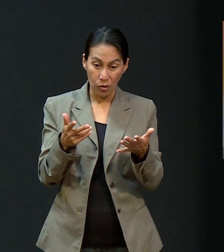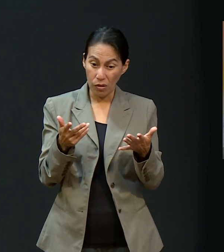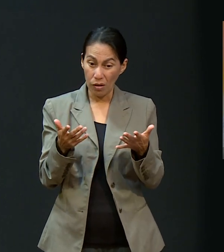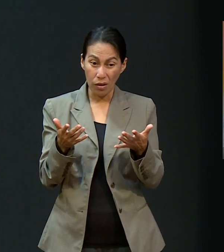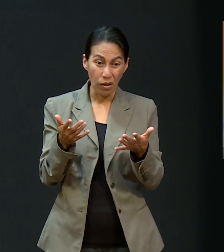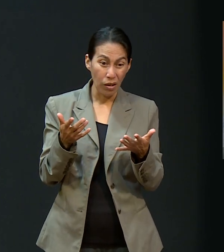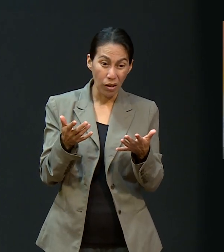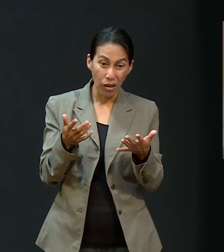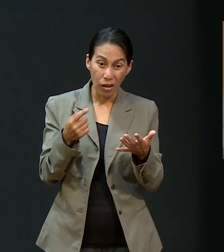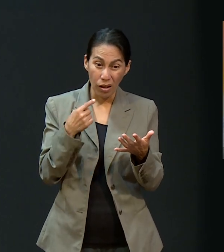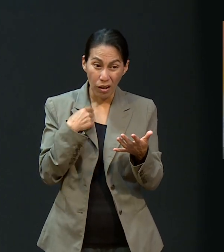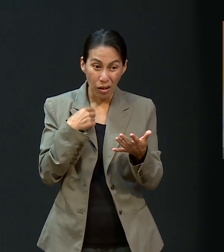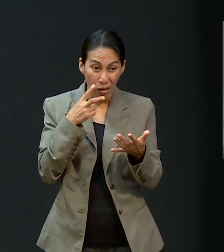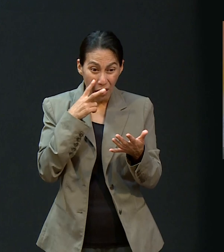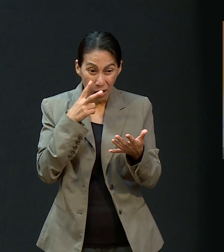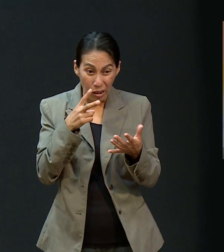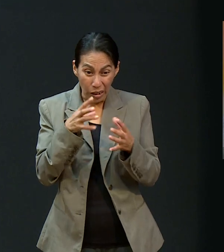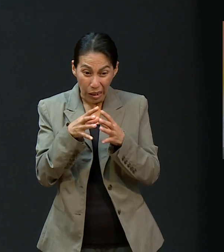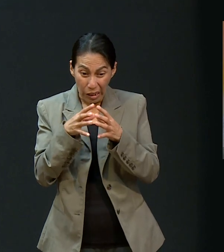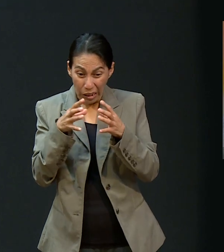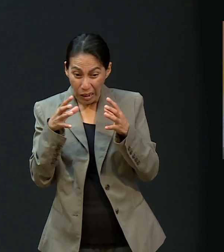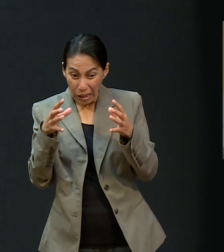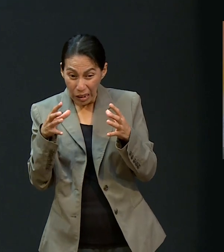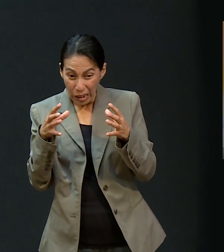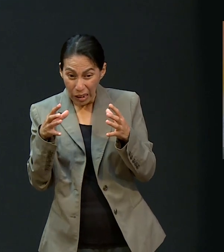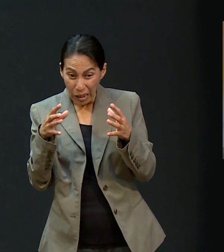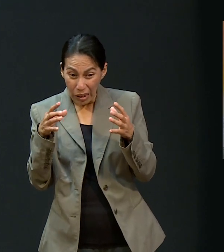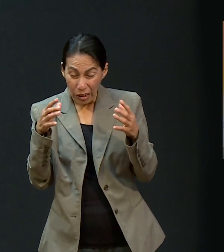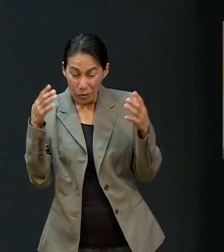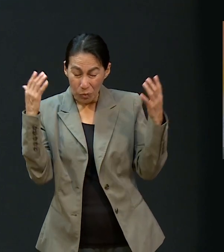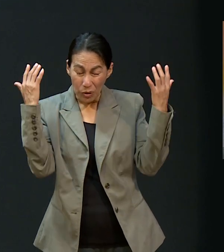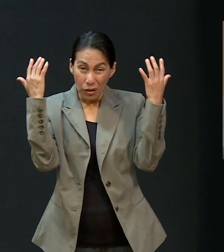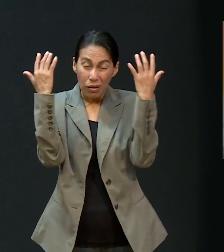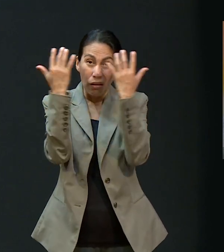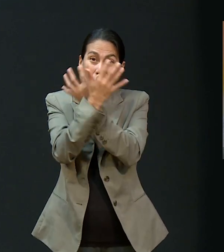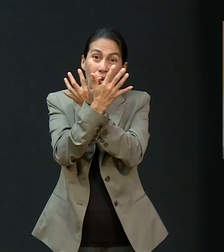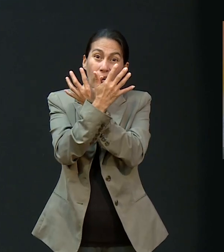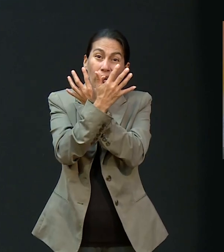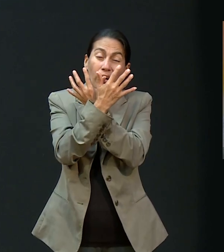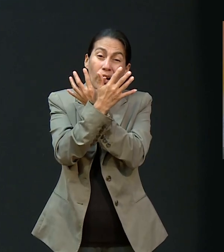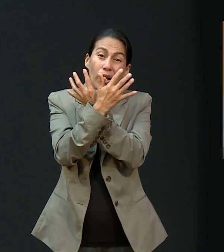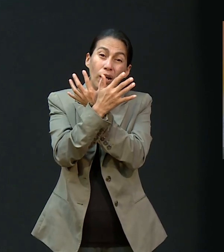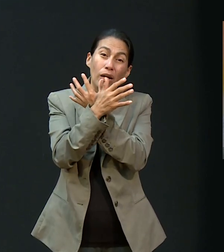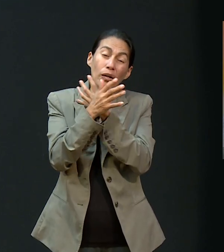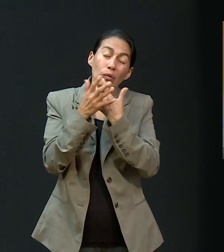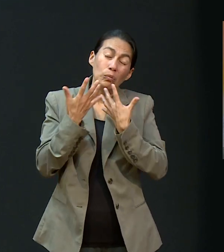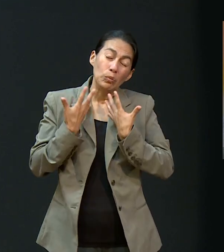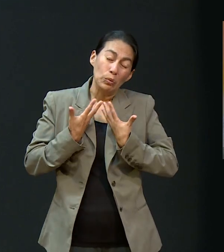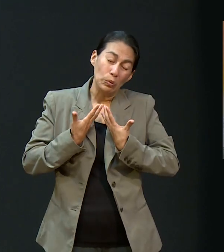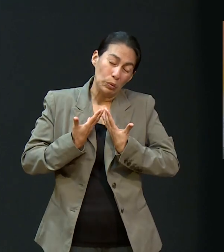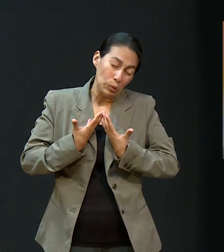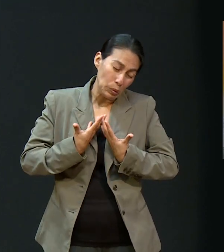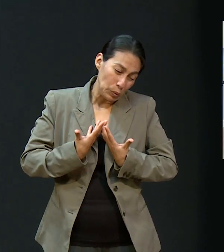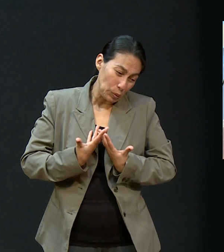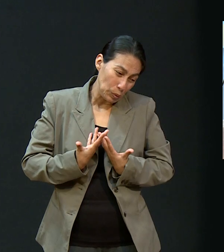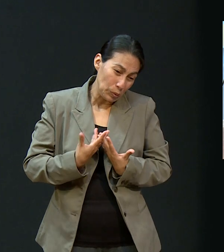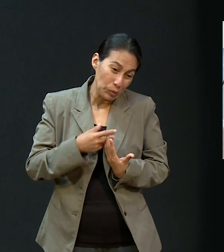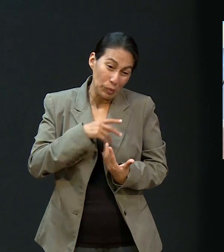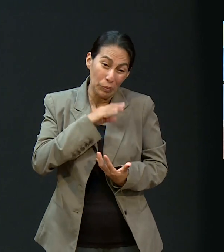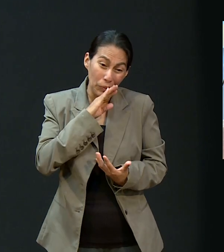Y para mí fue un shock porque pude ver cuán grande era. Yo decía, tanto dolor, o sea, me dolía verla